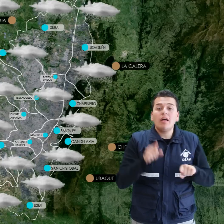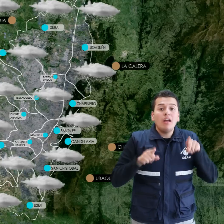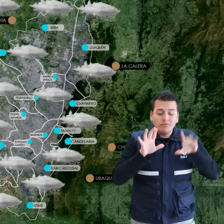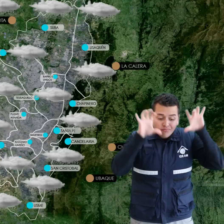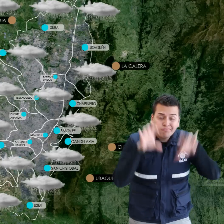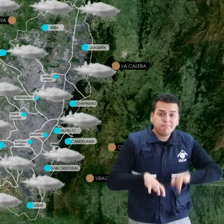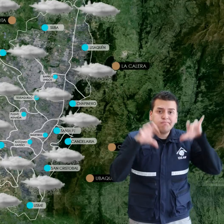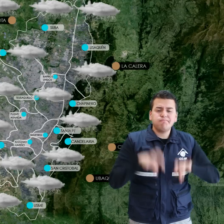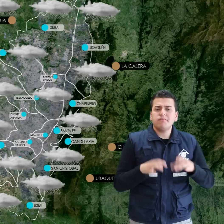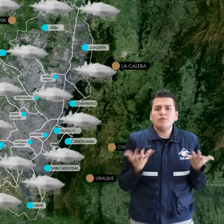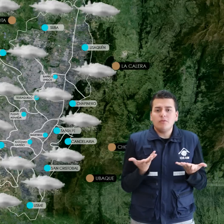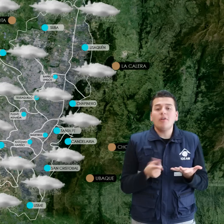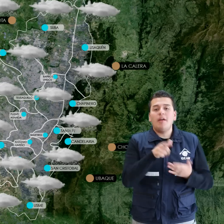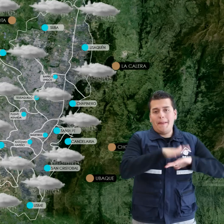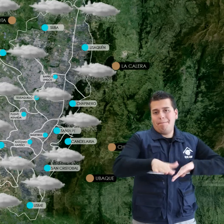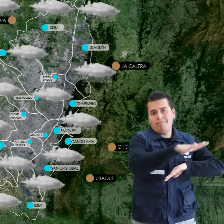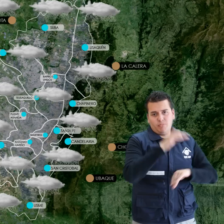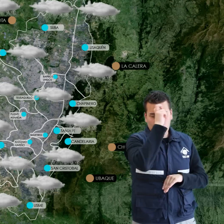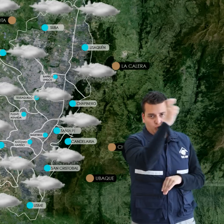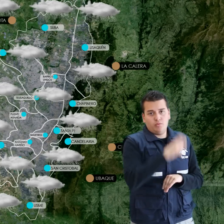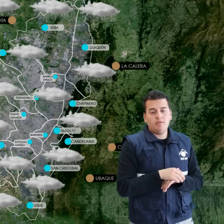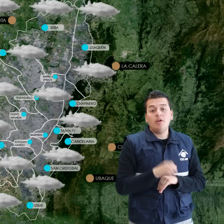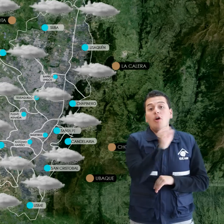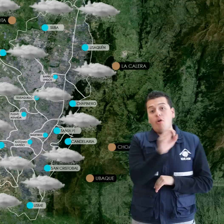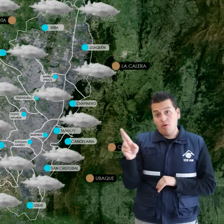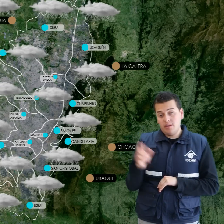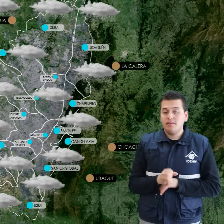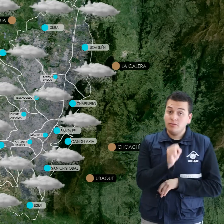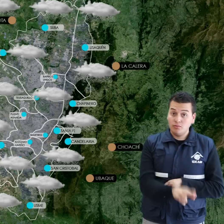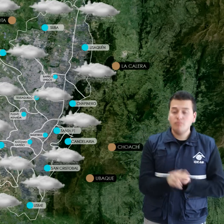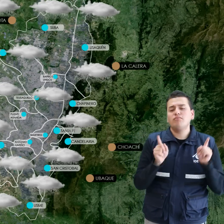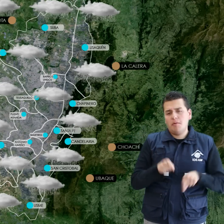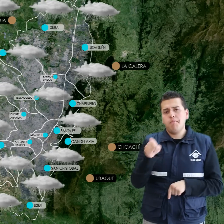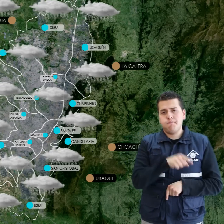precipitaciones en el norte de la sabana y sobre el oriente y sur de la ciudad.